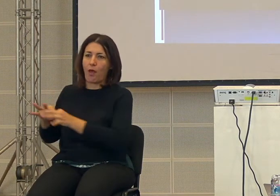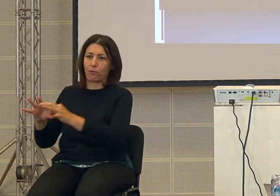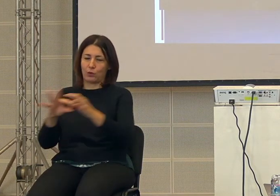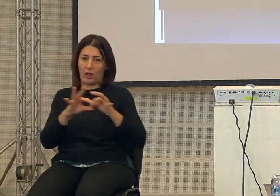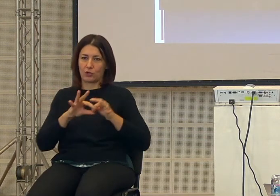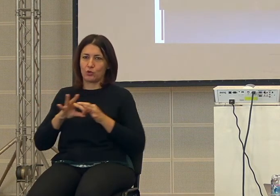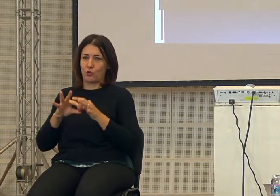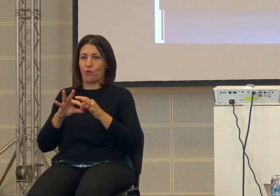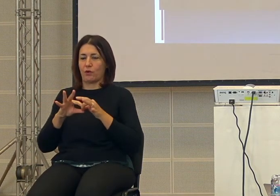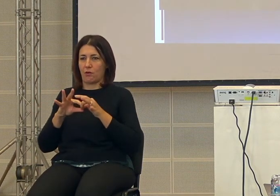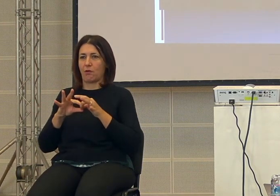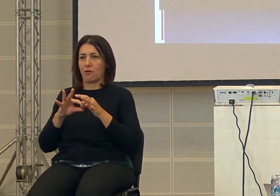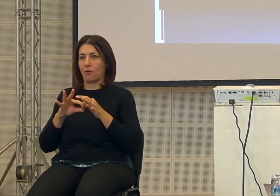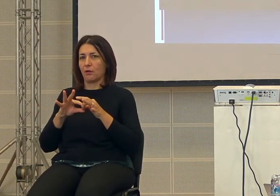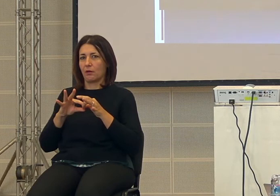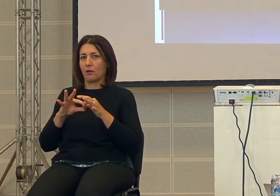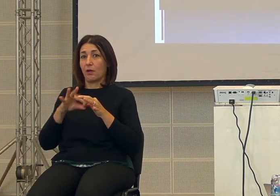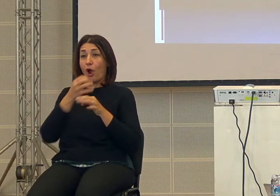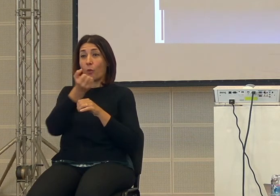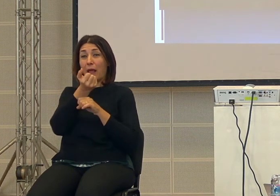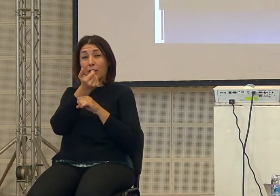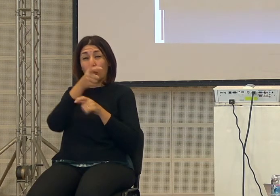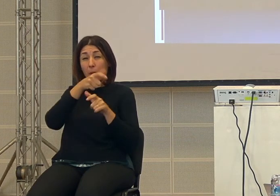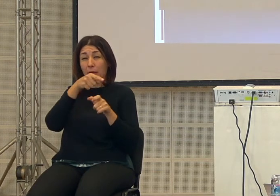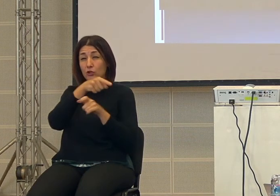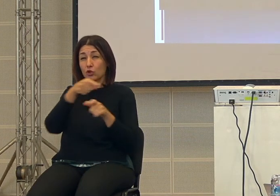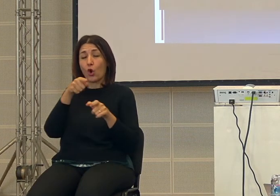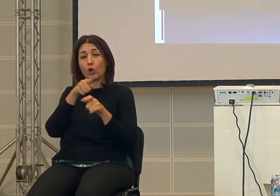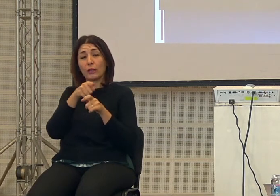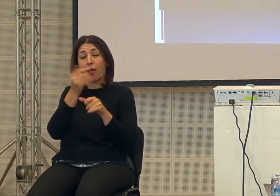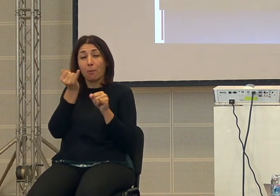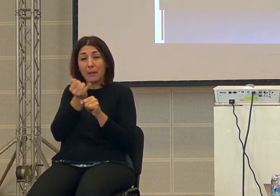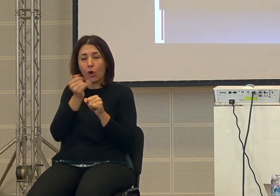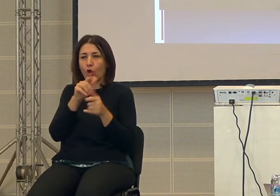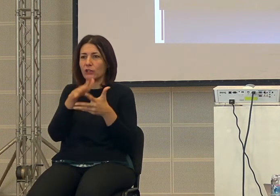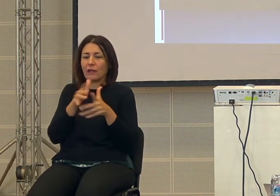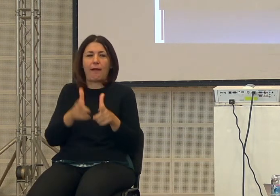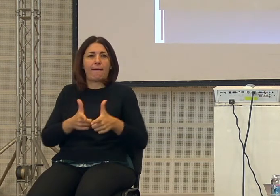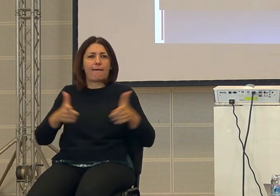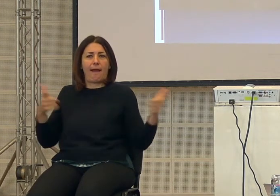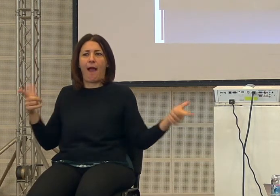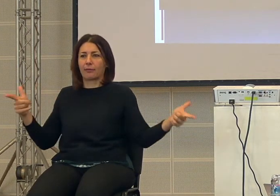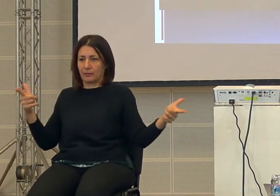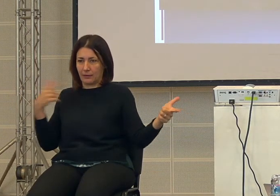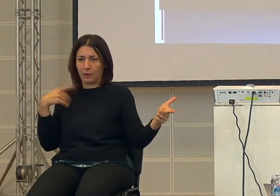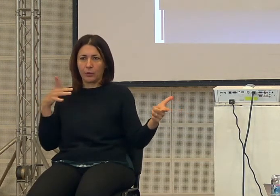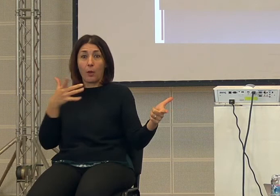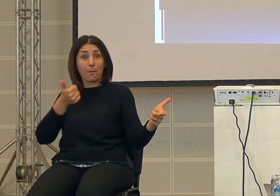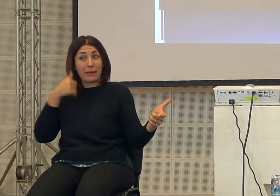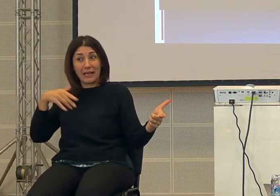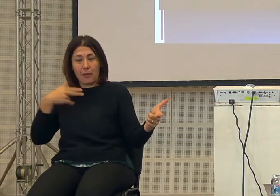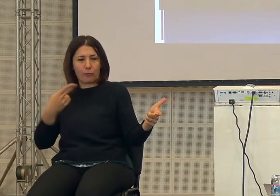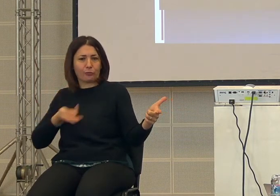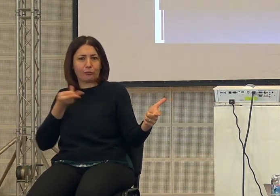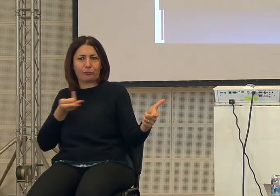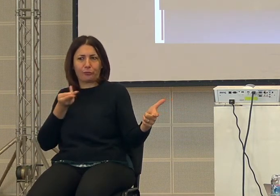tra un numero di persone da un numero di individui impossibile in